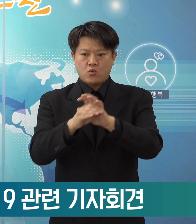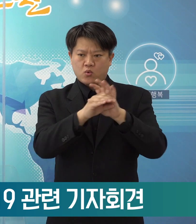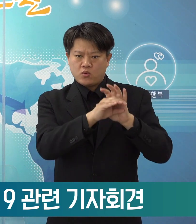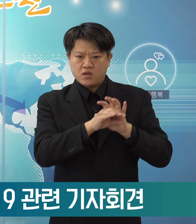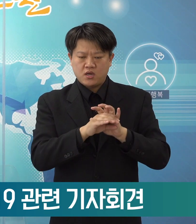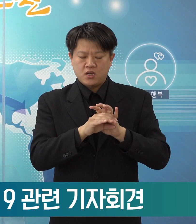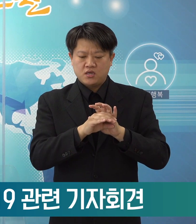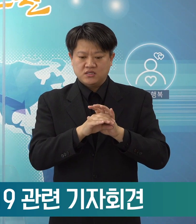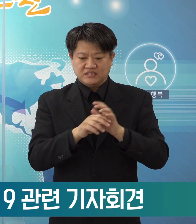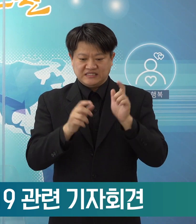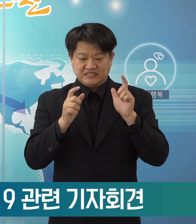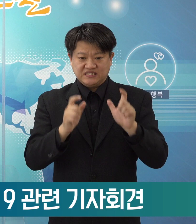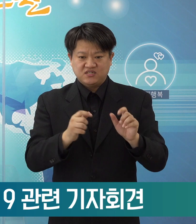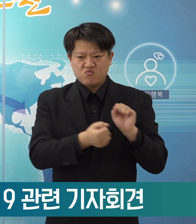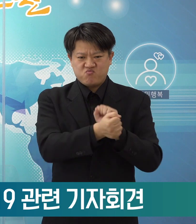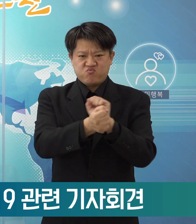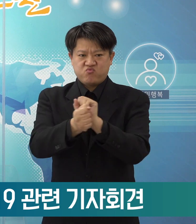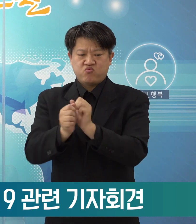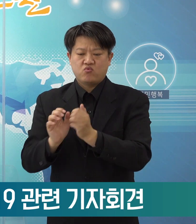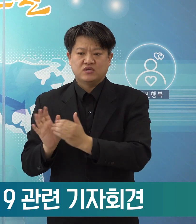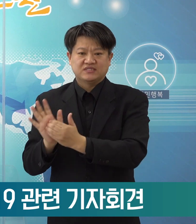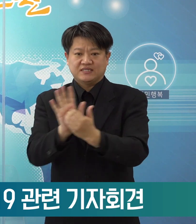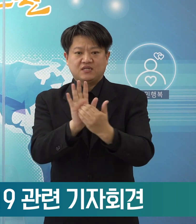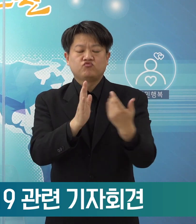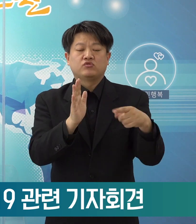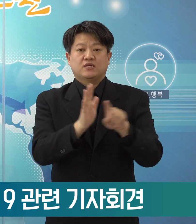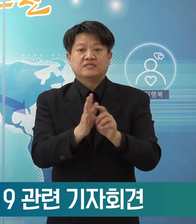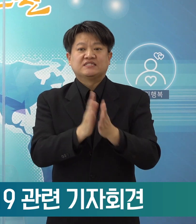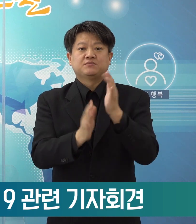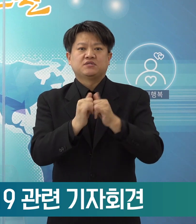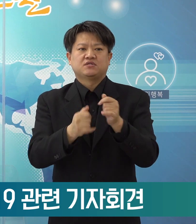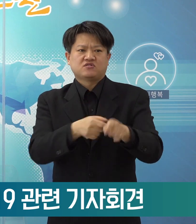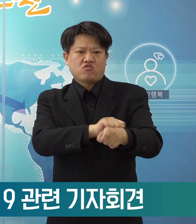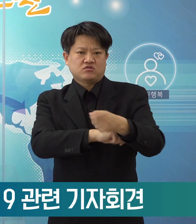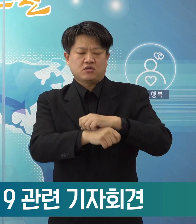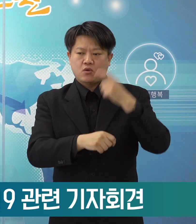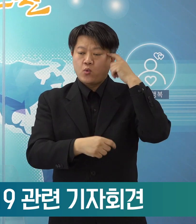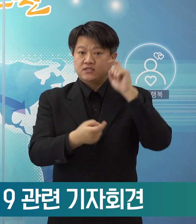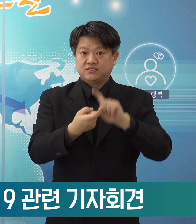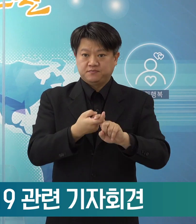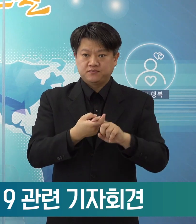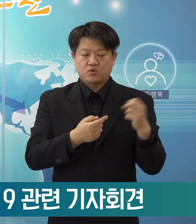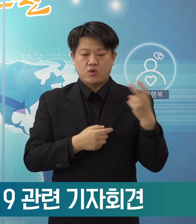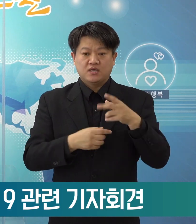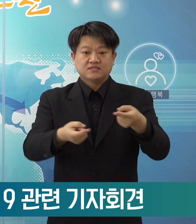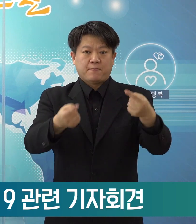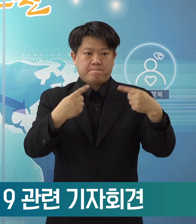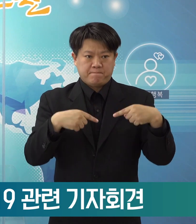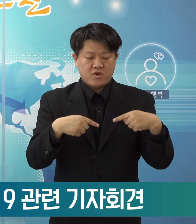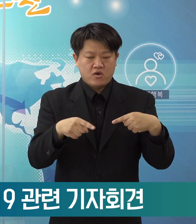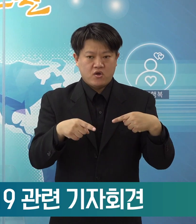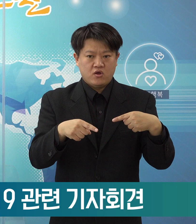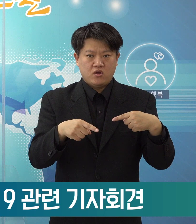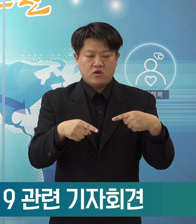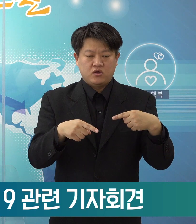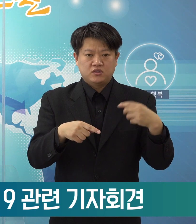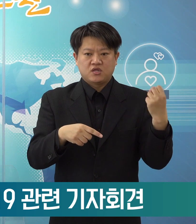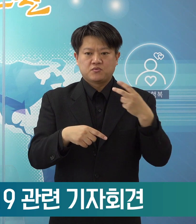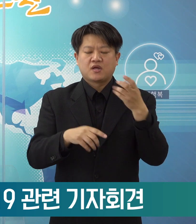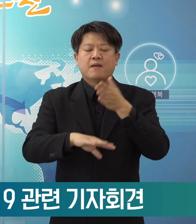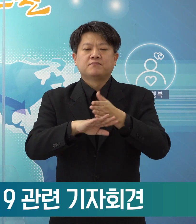지역 확산 차단을 위한 시민들의 적극적인 관심과 참여에 거듭